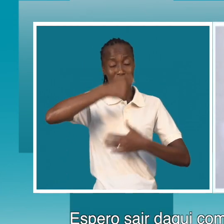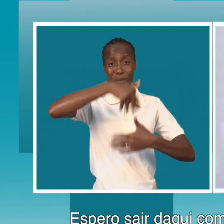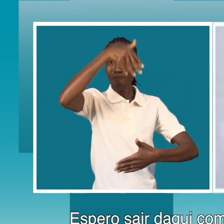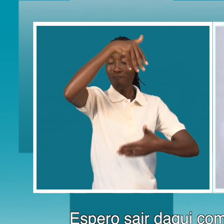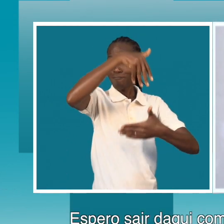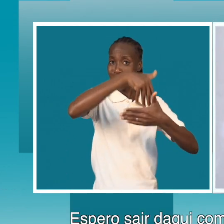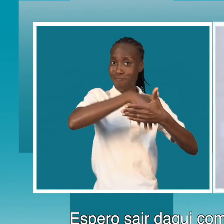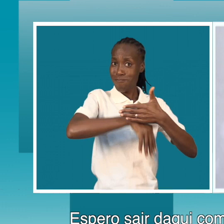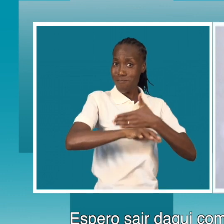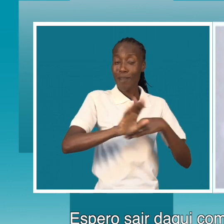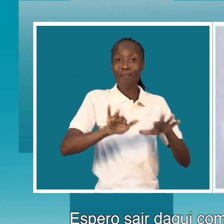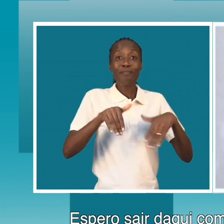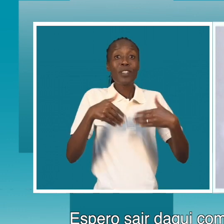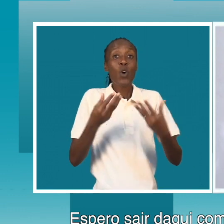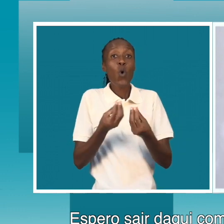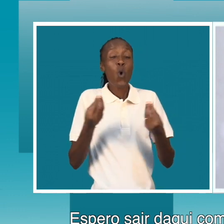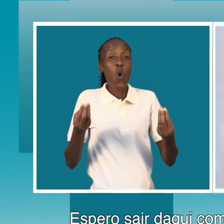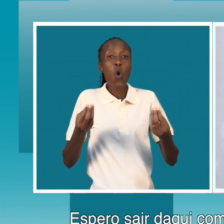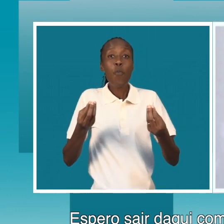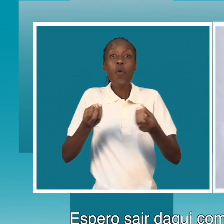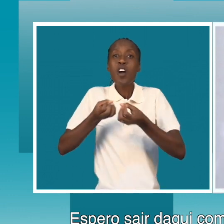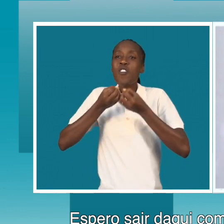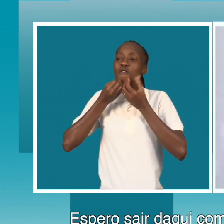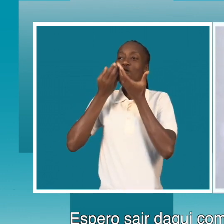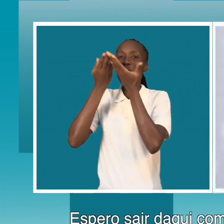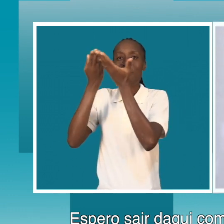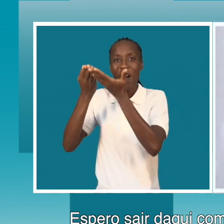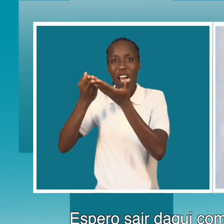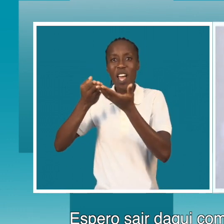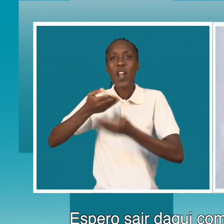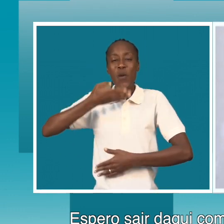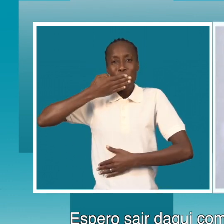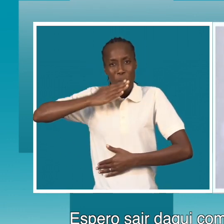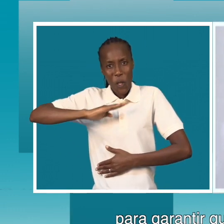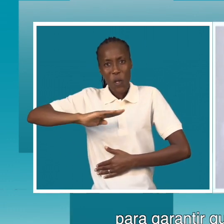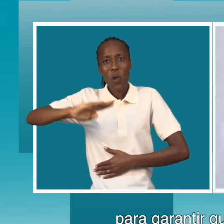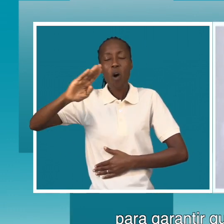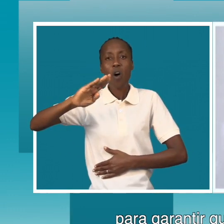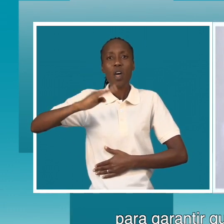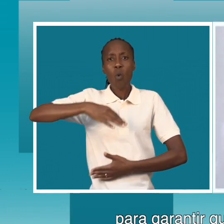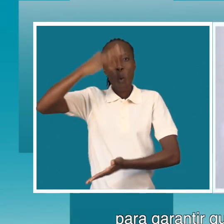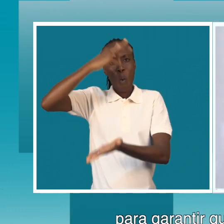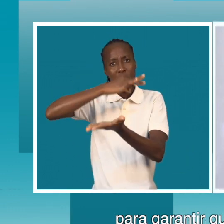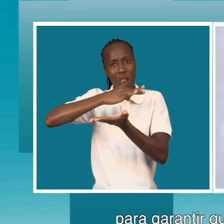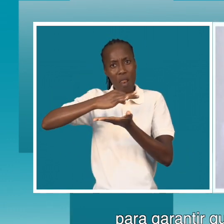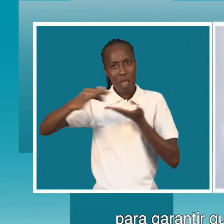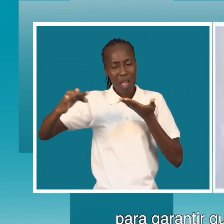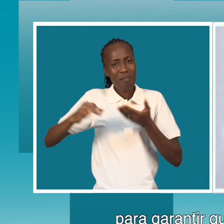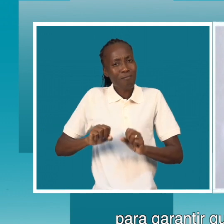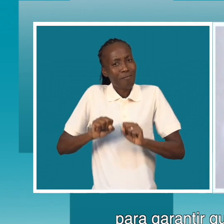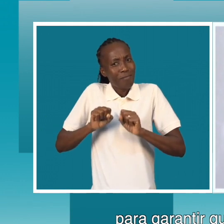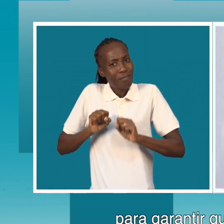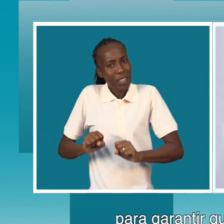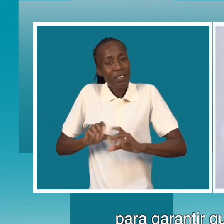metodologias de como informar com melhor qualidade para poder garantir que o nosso povo esteja,